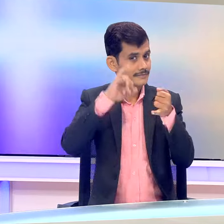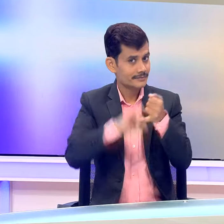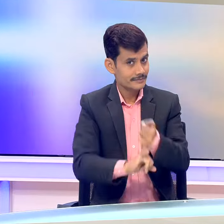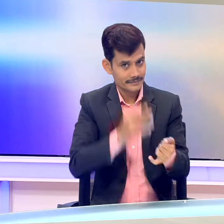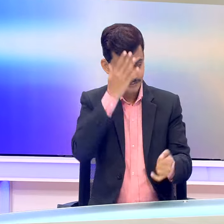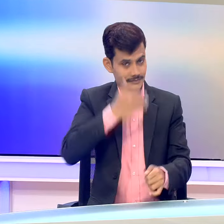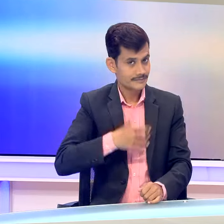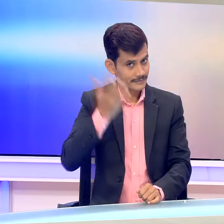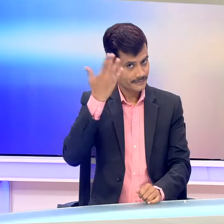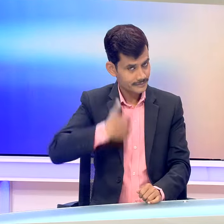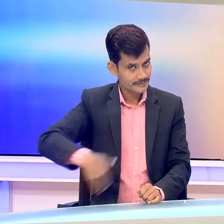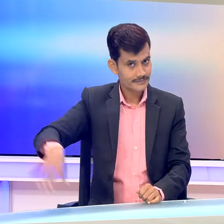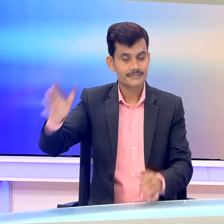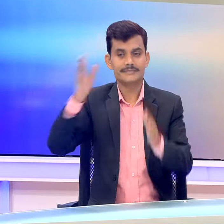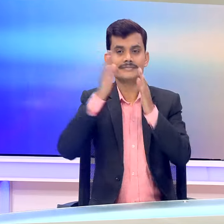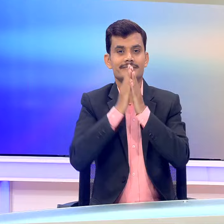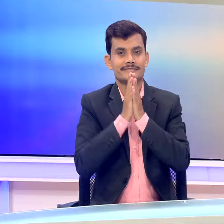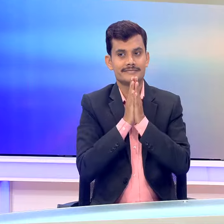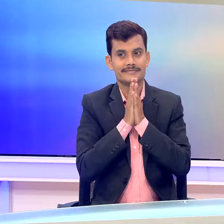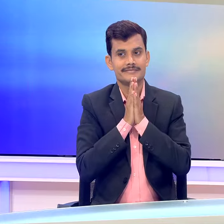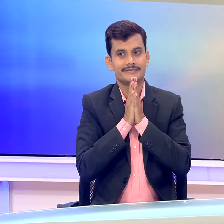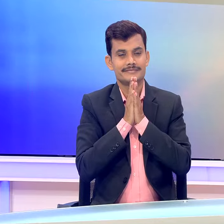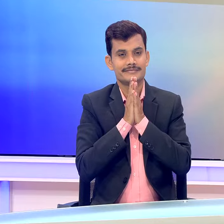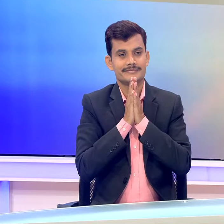शरत मुद्गल को भी दीज़े इजाज़त नमस्कार